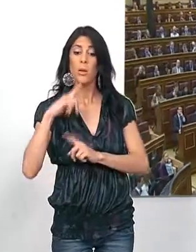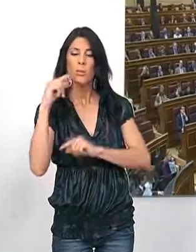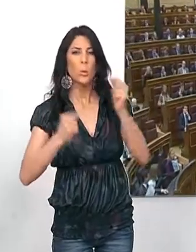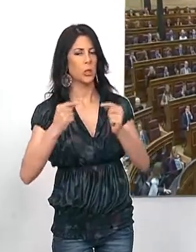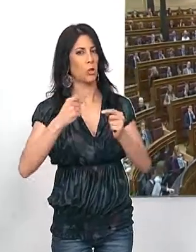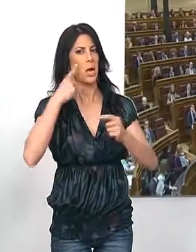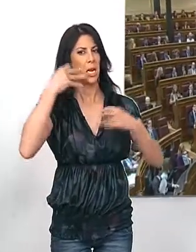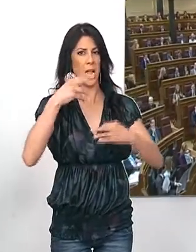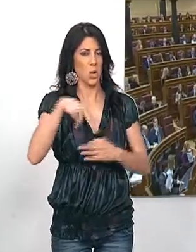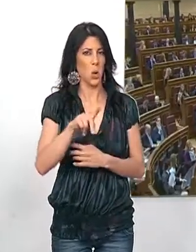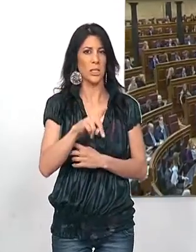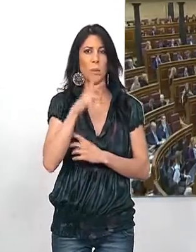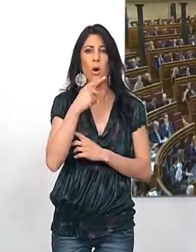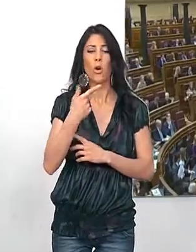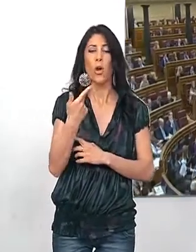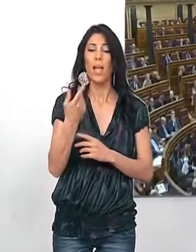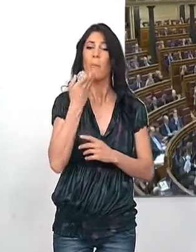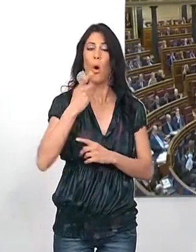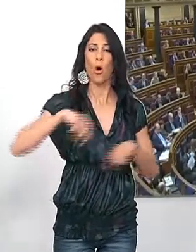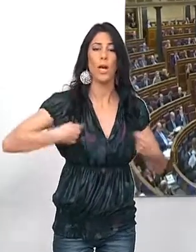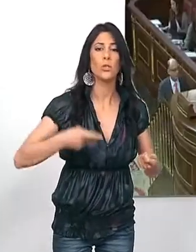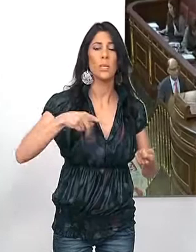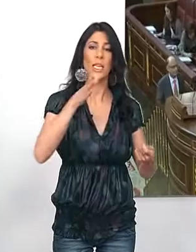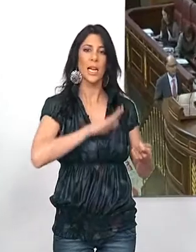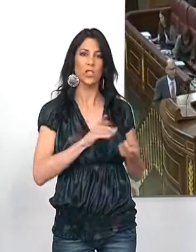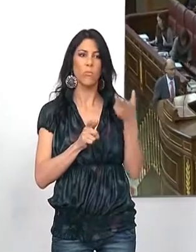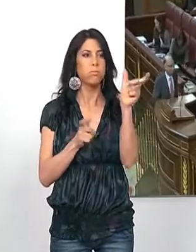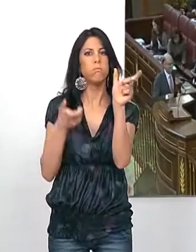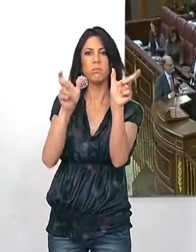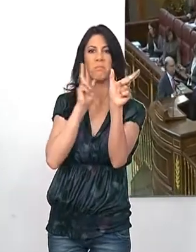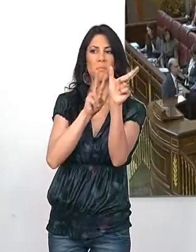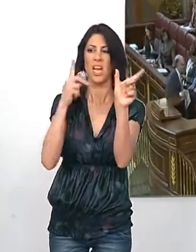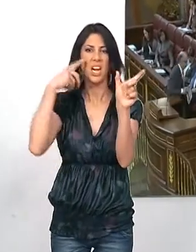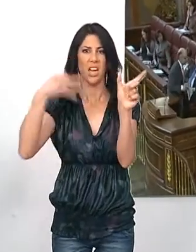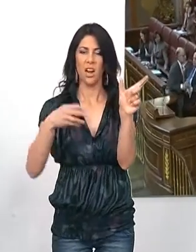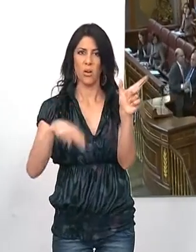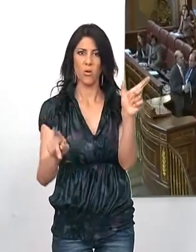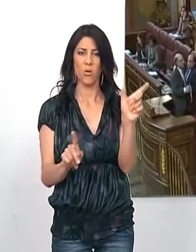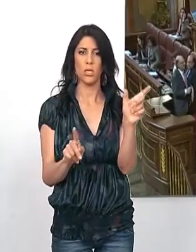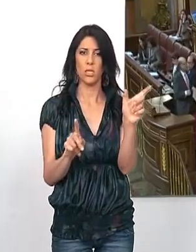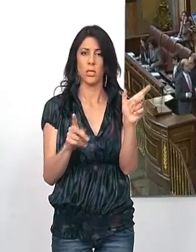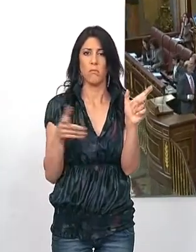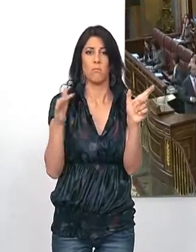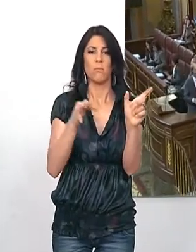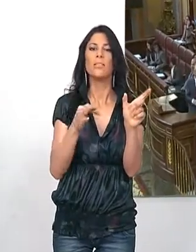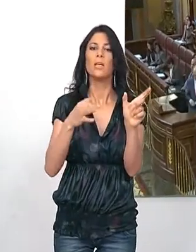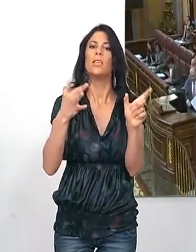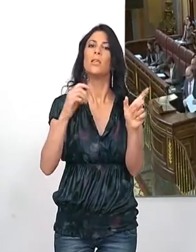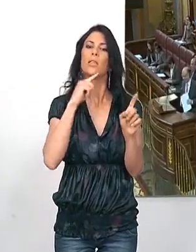no creíbles, ni por el lado del gasto ni de los ingresos, al tiempo que ha criticado que el ministro se haya referido constantemente al anterior gobierno